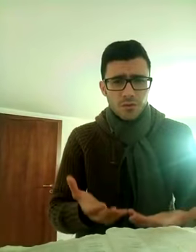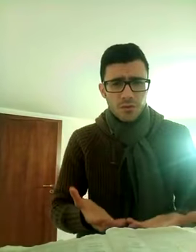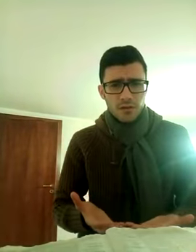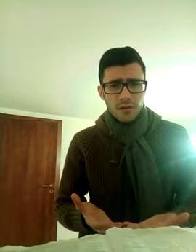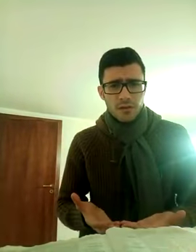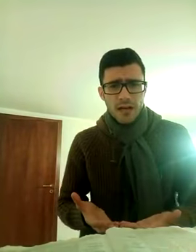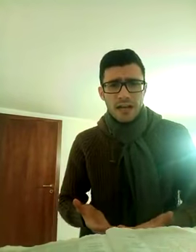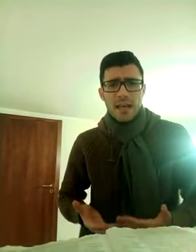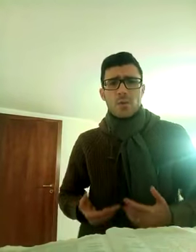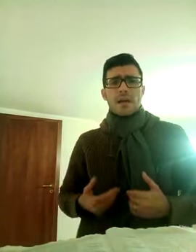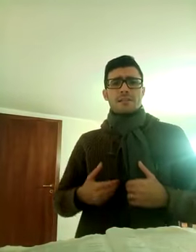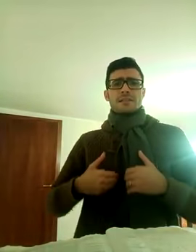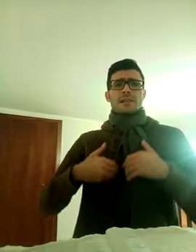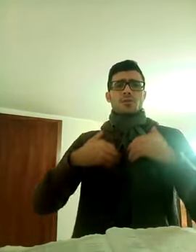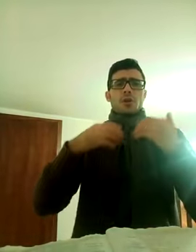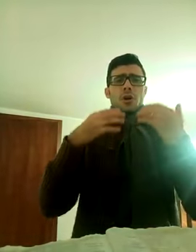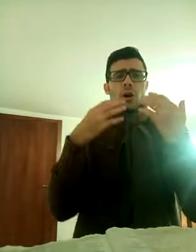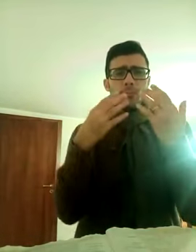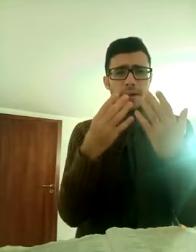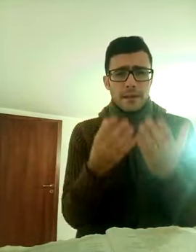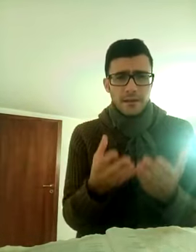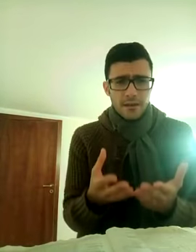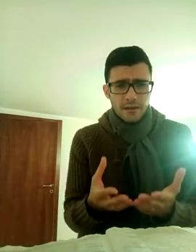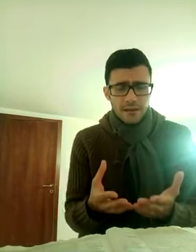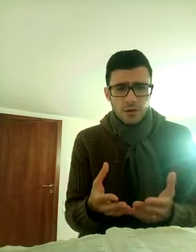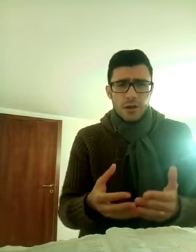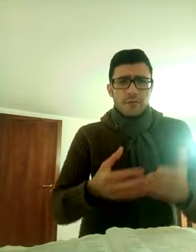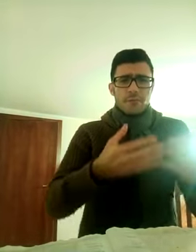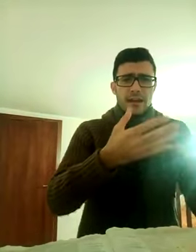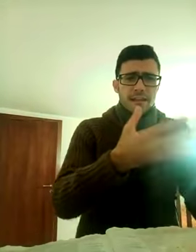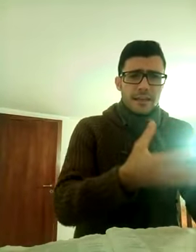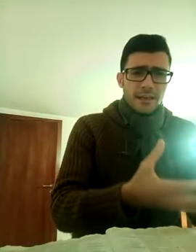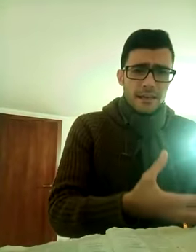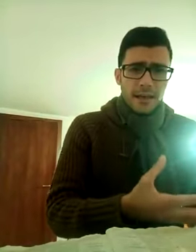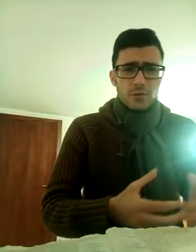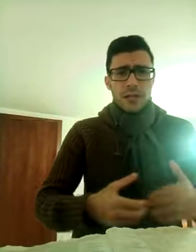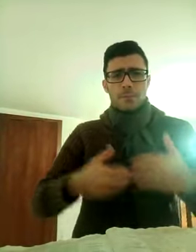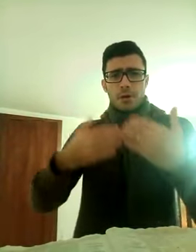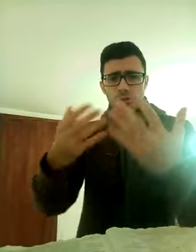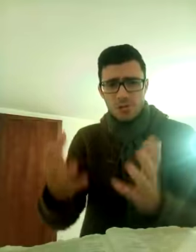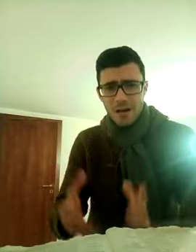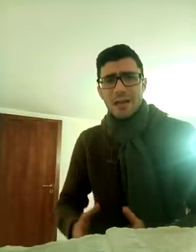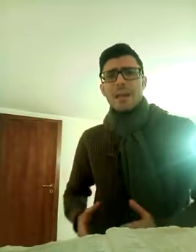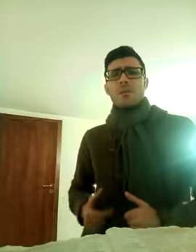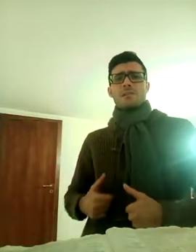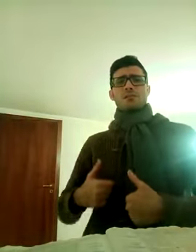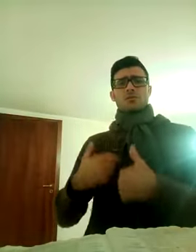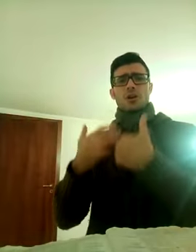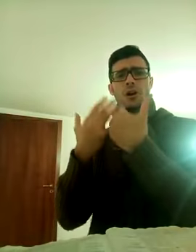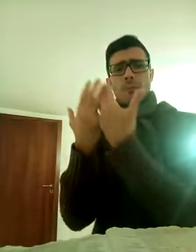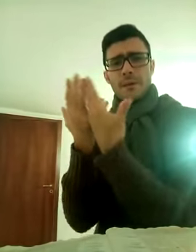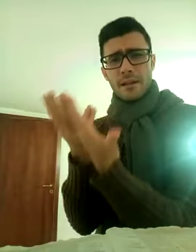anche queste sono opere, con la fede, aiutare i prossimi, anche queste sono opere,